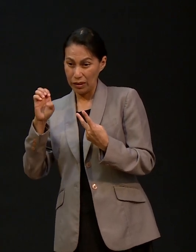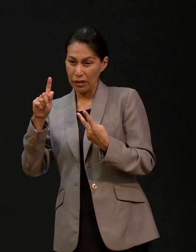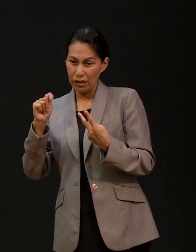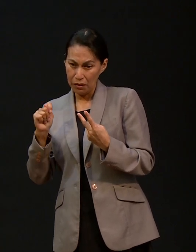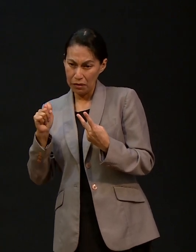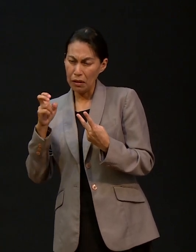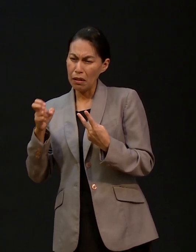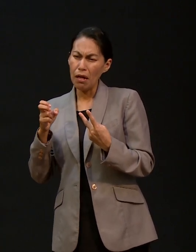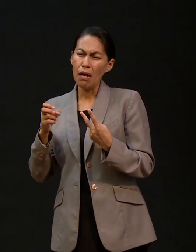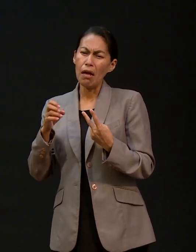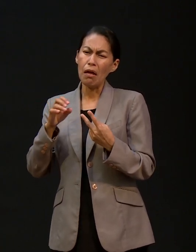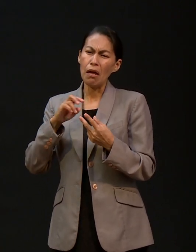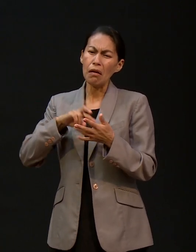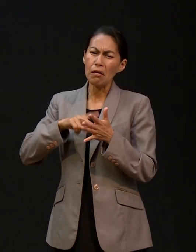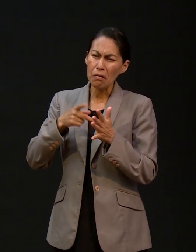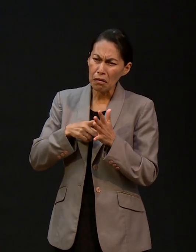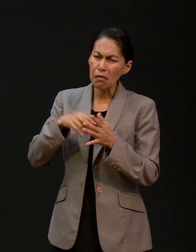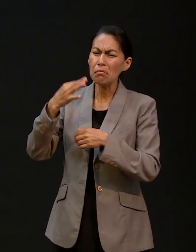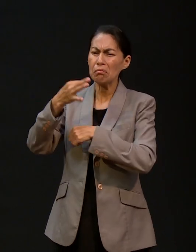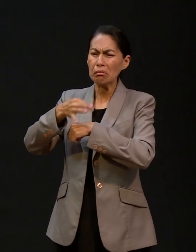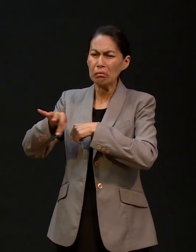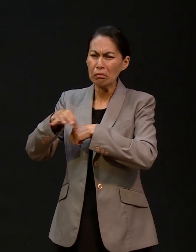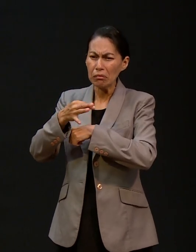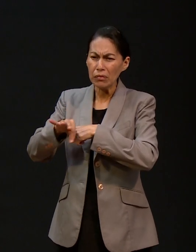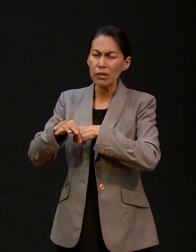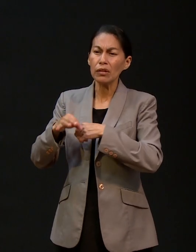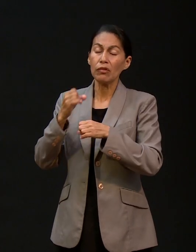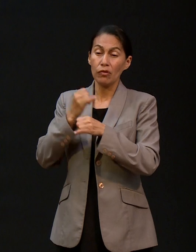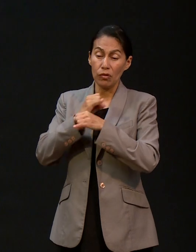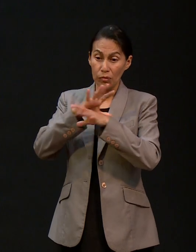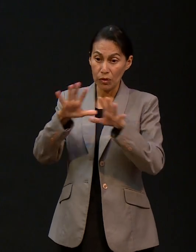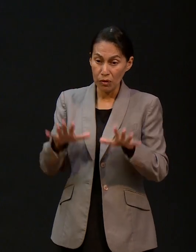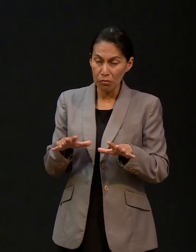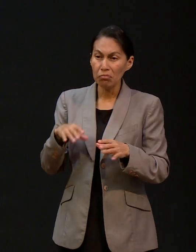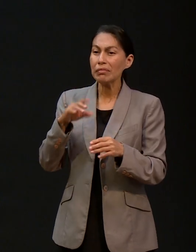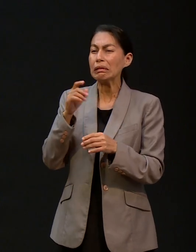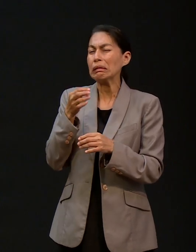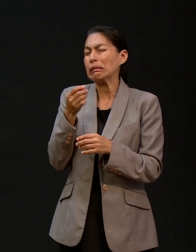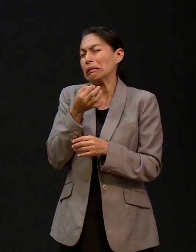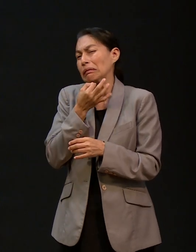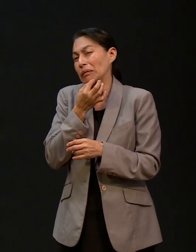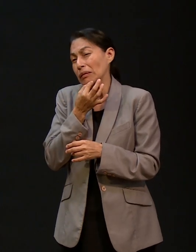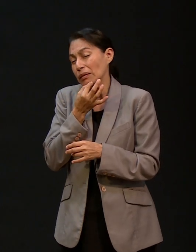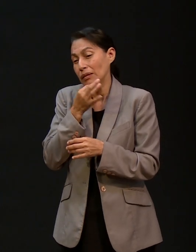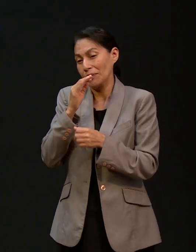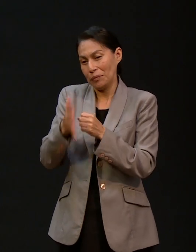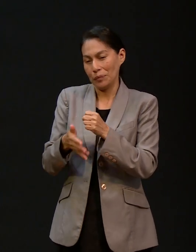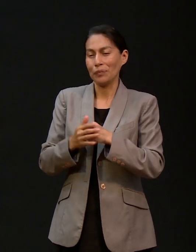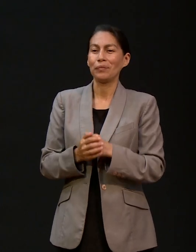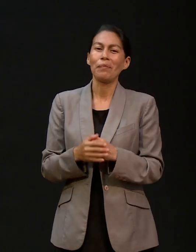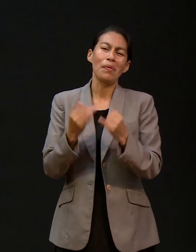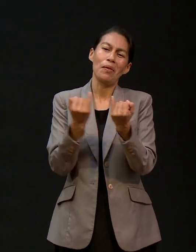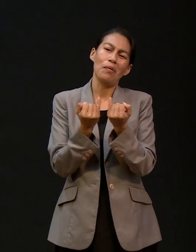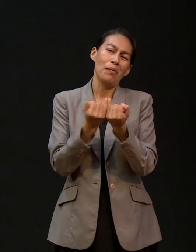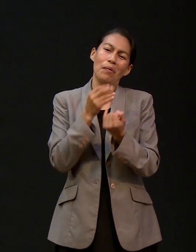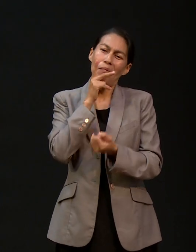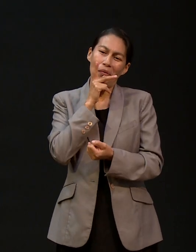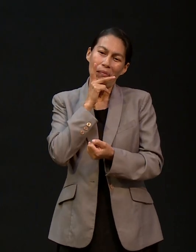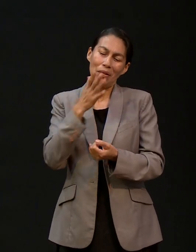terminando ya su último semestre de Ingeniería en Tecnologías de Información. Siguiendo el papá. Siguiendo